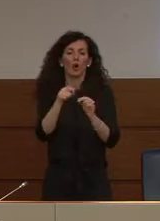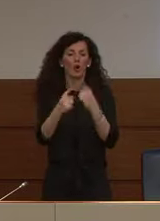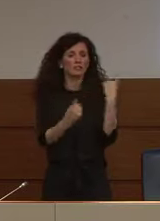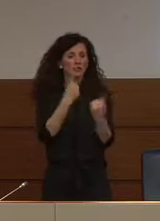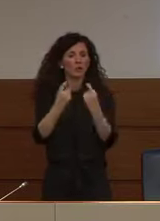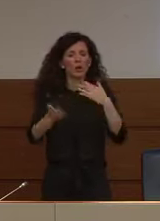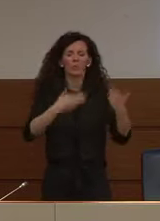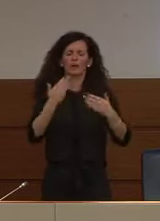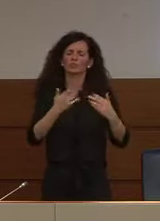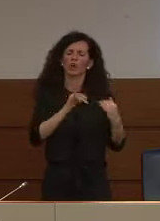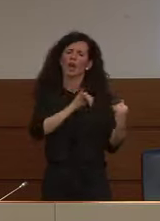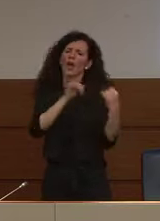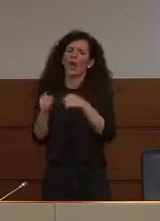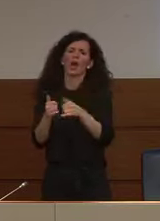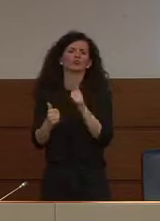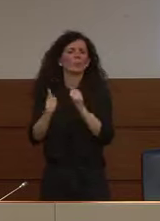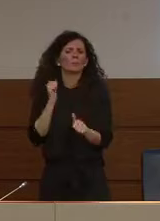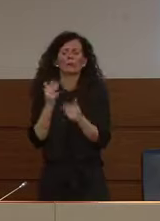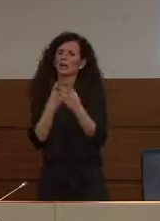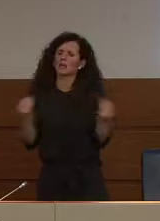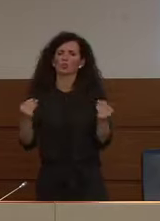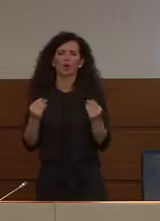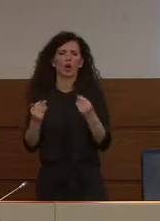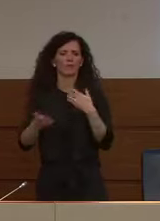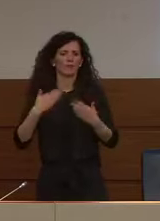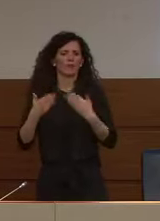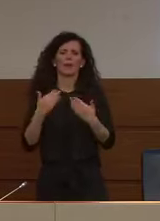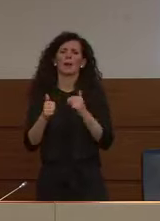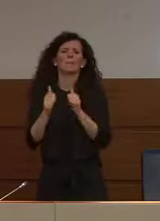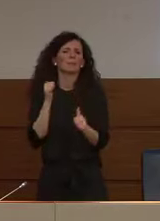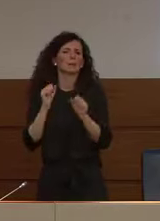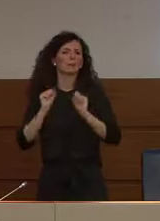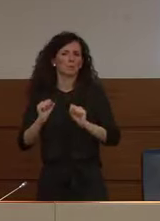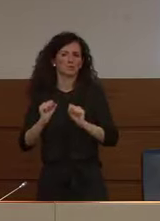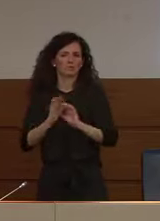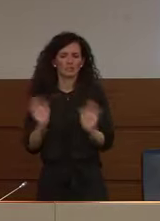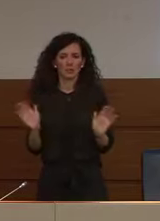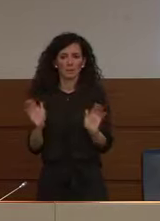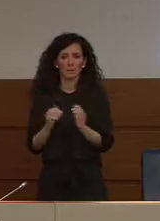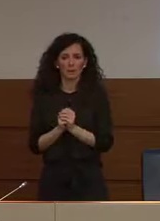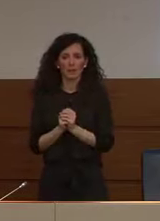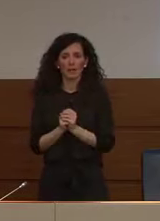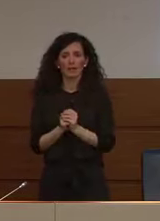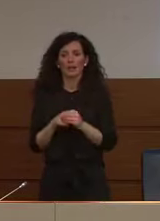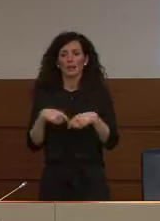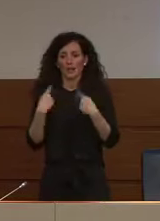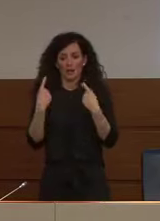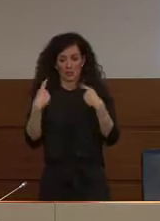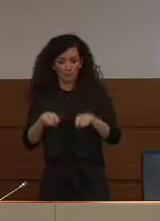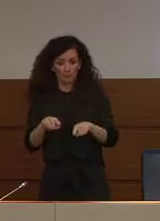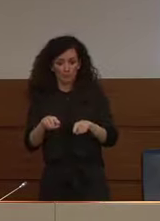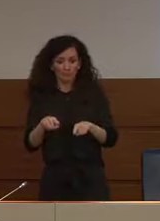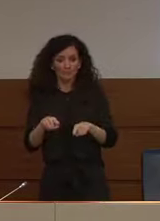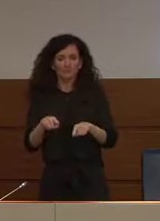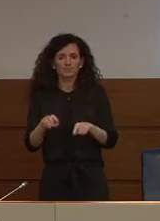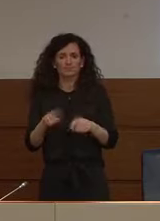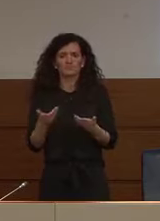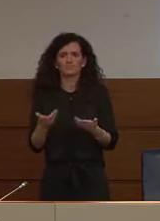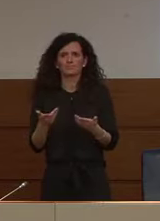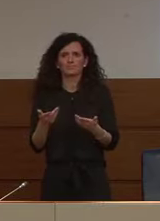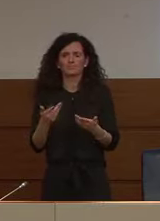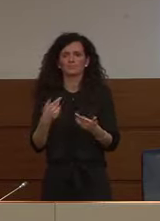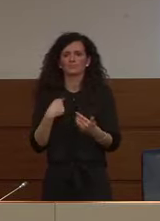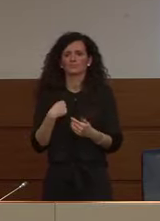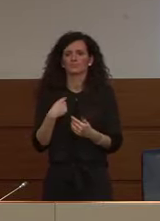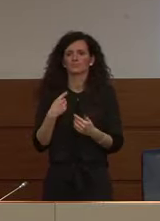situazione emergenziale da qui poi a prendere delle posizioni estreme come il